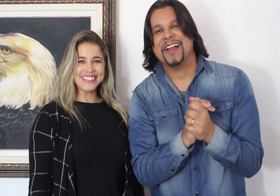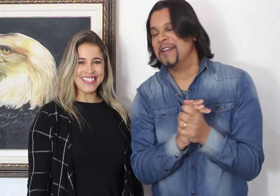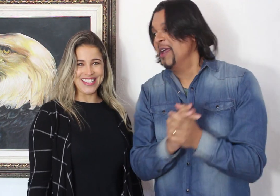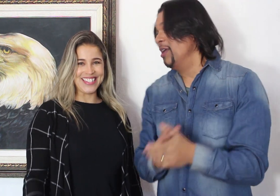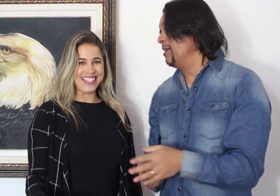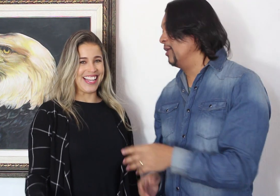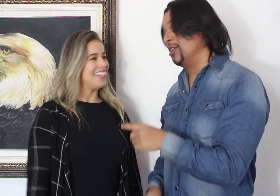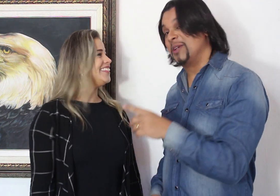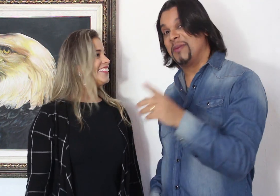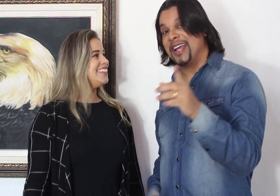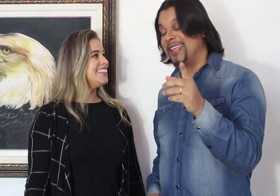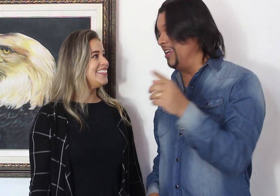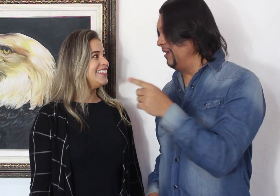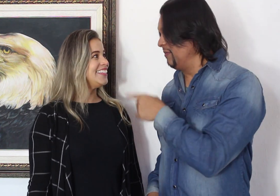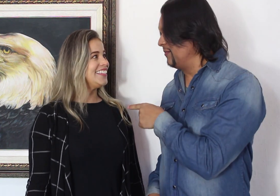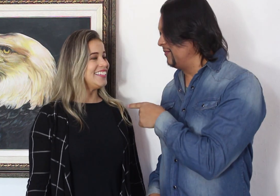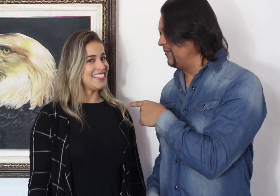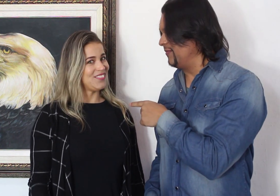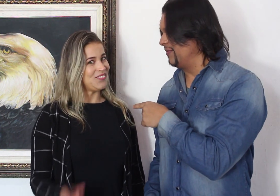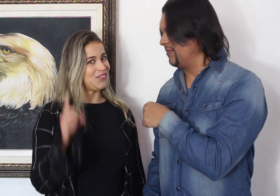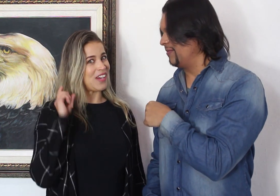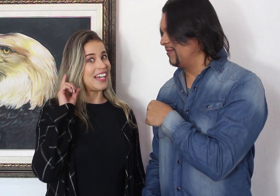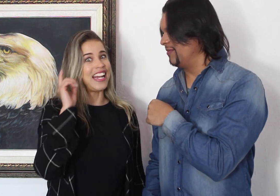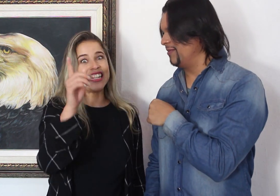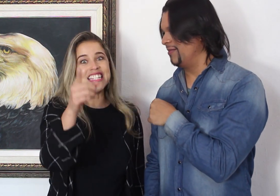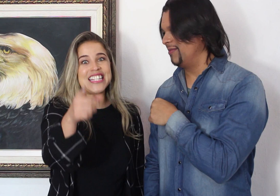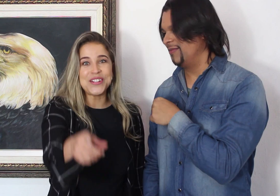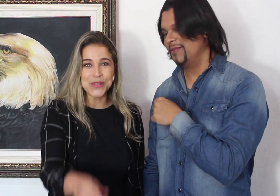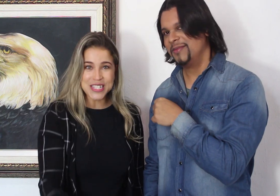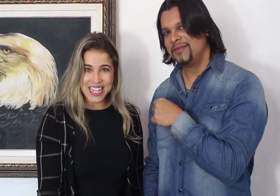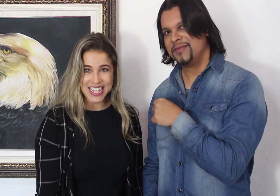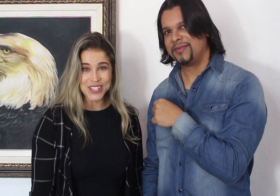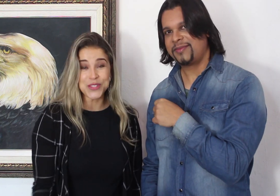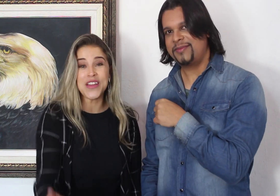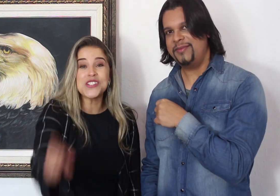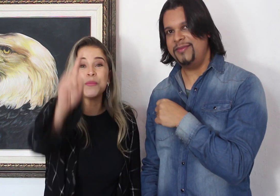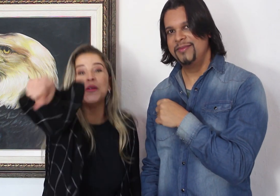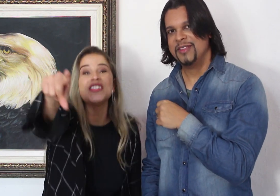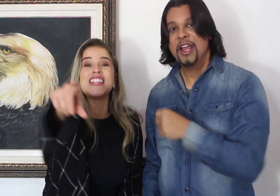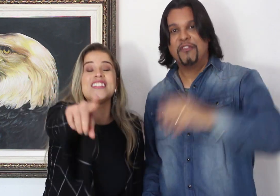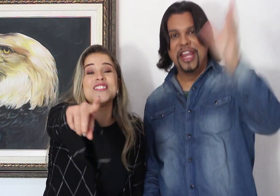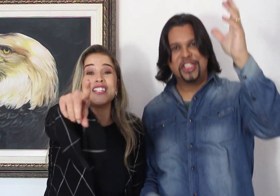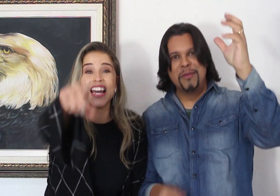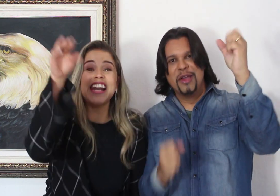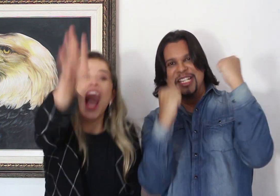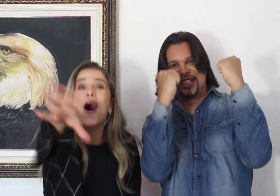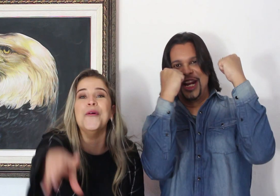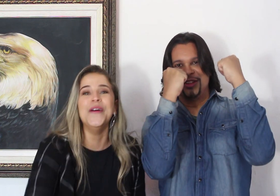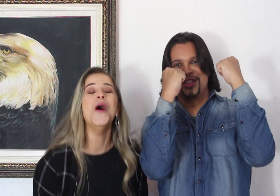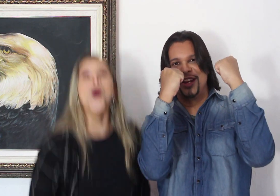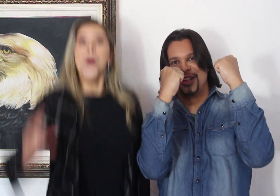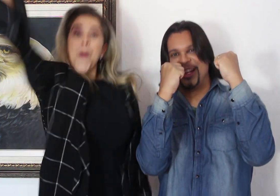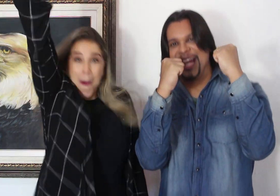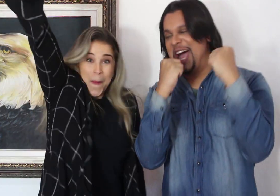E hoje pra que pra agradecer a vocês os 20 mil inscritos em nosso canal